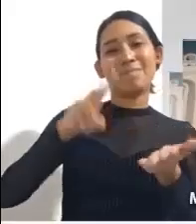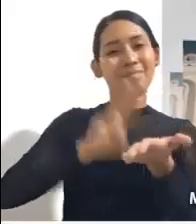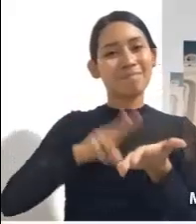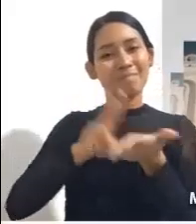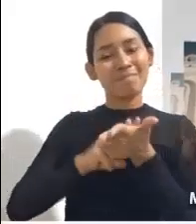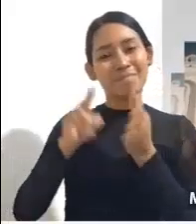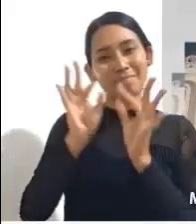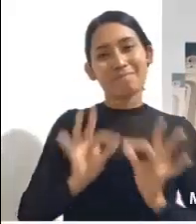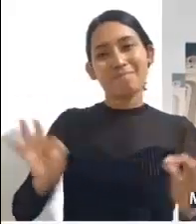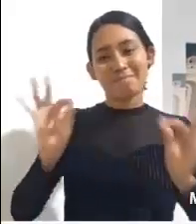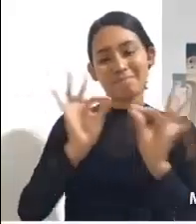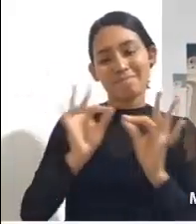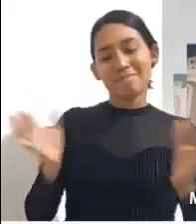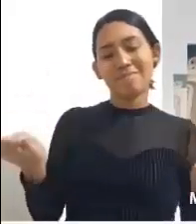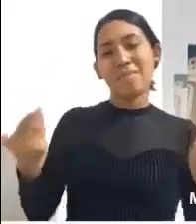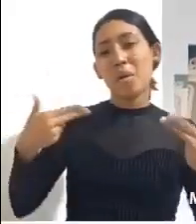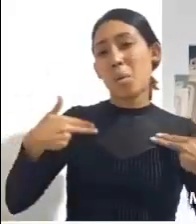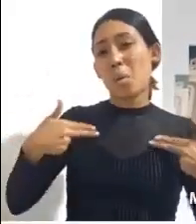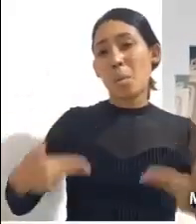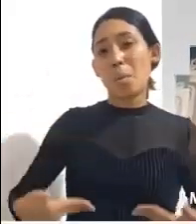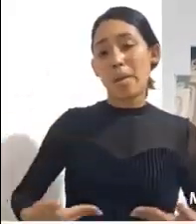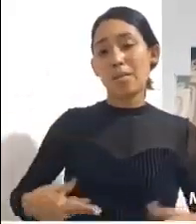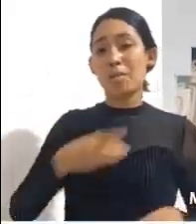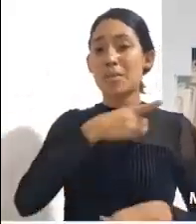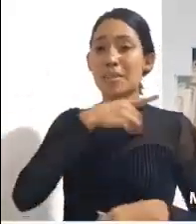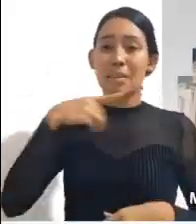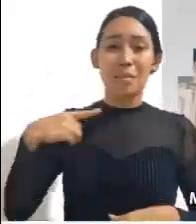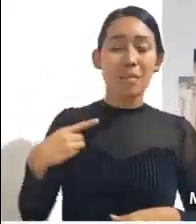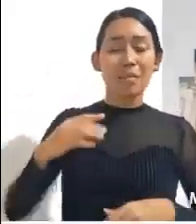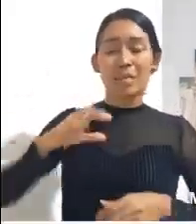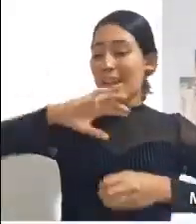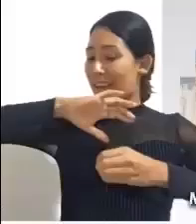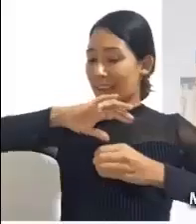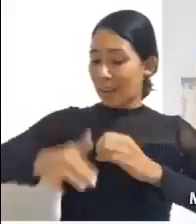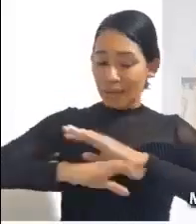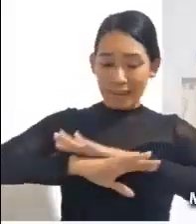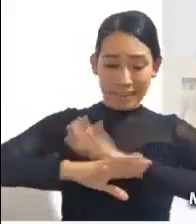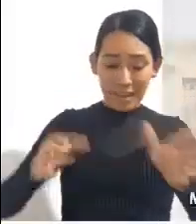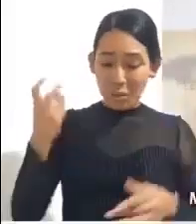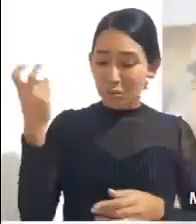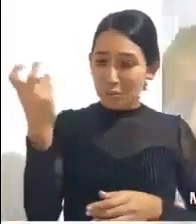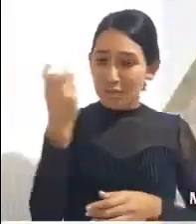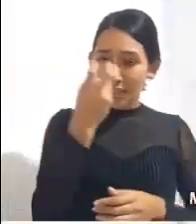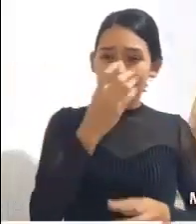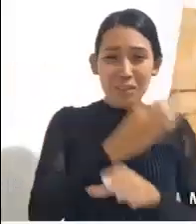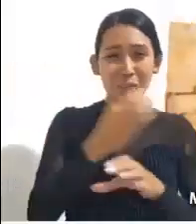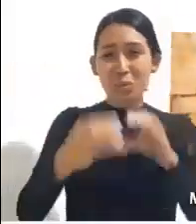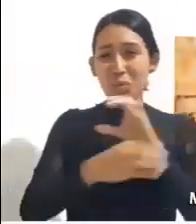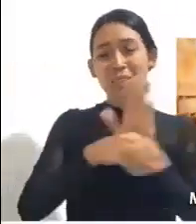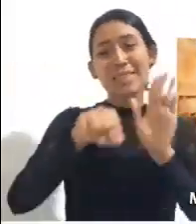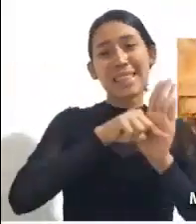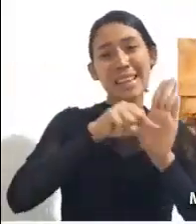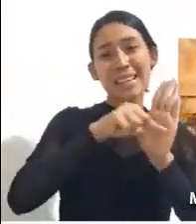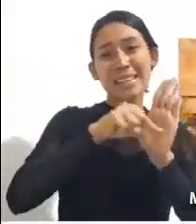opone a la dignidad humana. Tendremos que terminar con todas estas expresiones que no tienen nada de cristiano